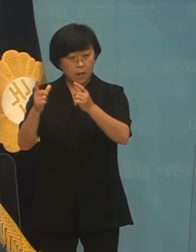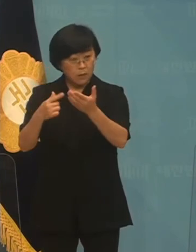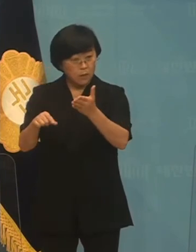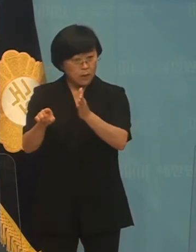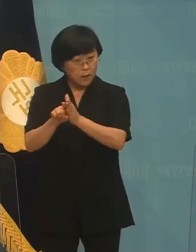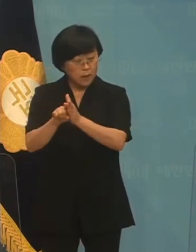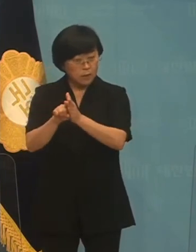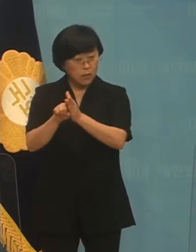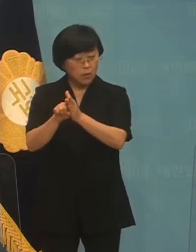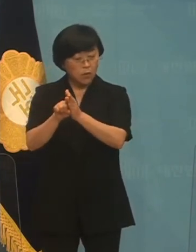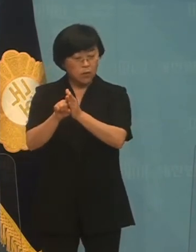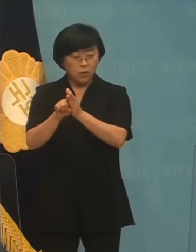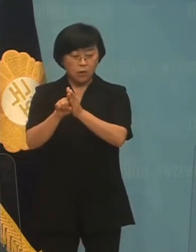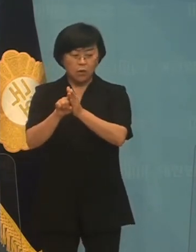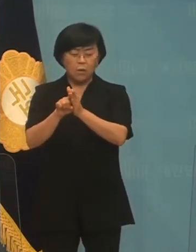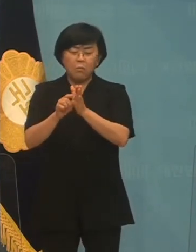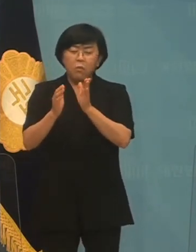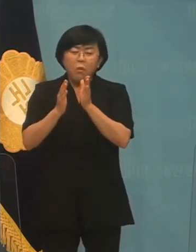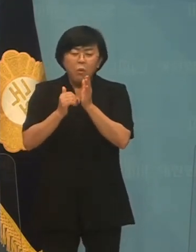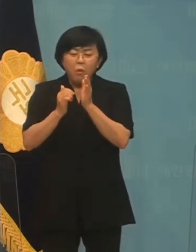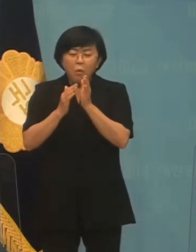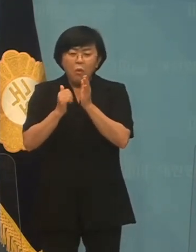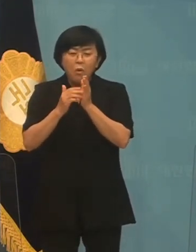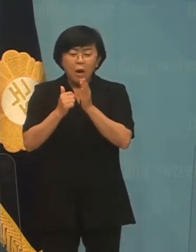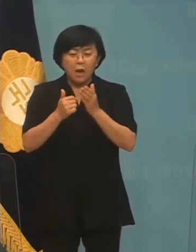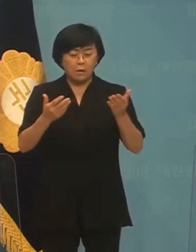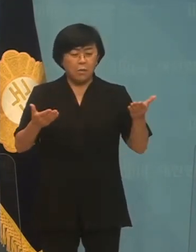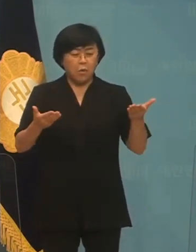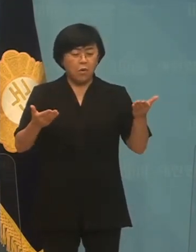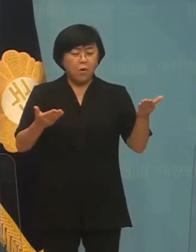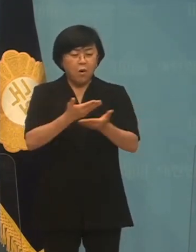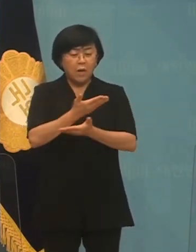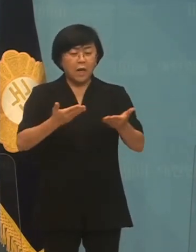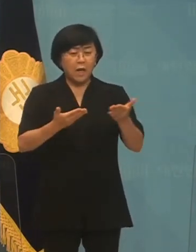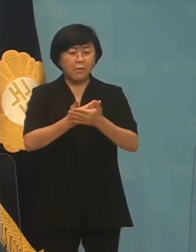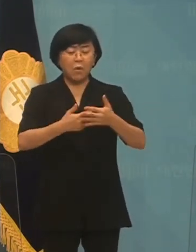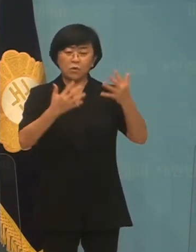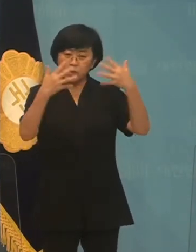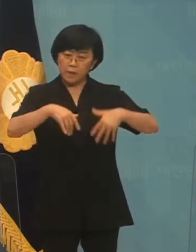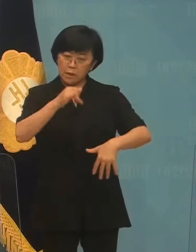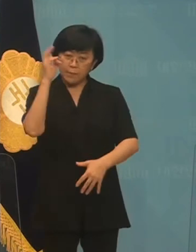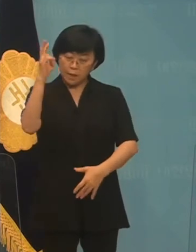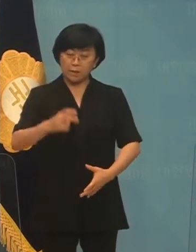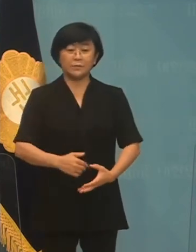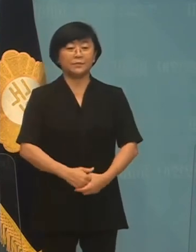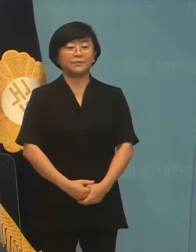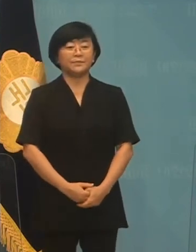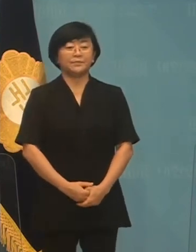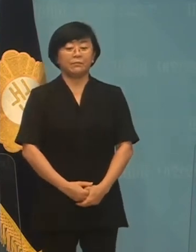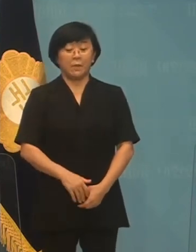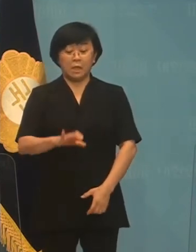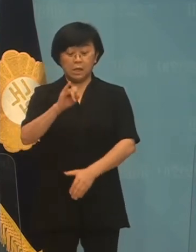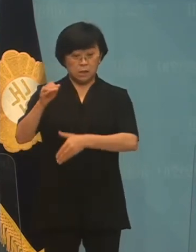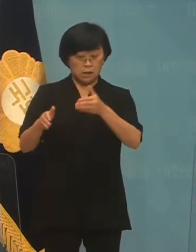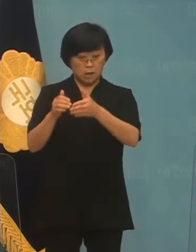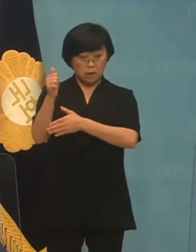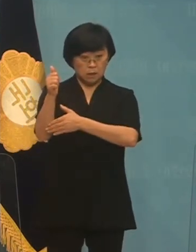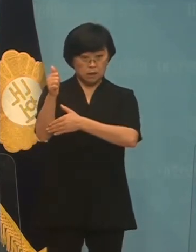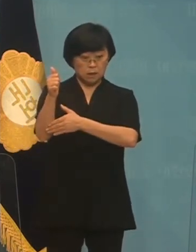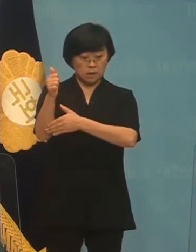모조의 거래를 한 것이 아닌가 하는 합리적 의심이 듭니다. 이재명 지사는